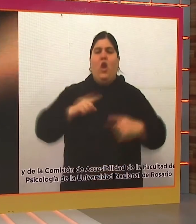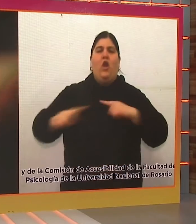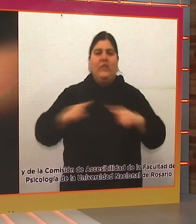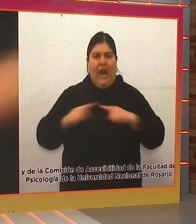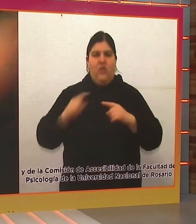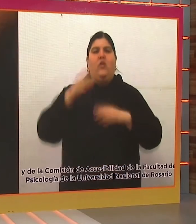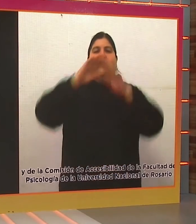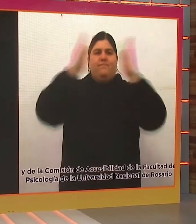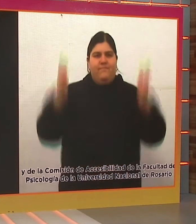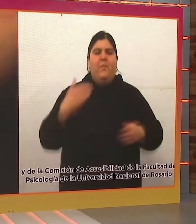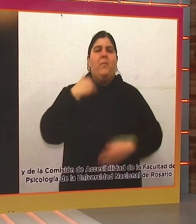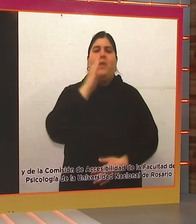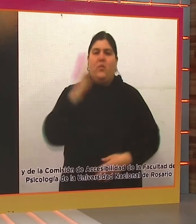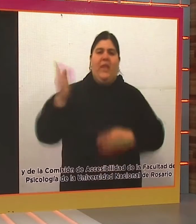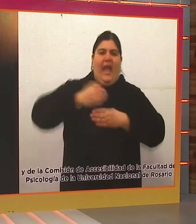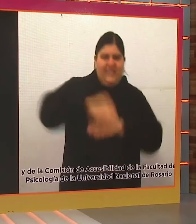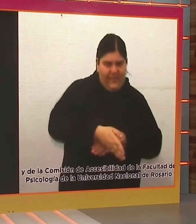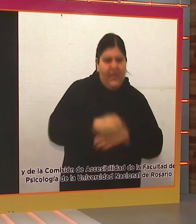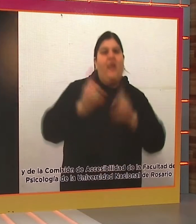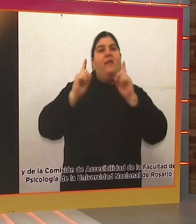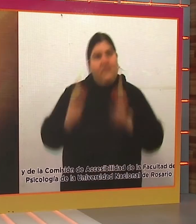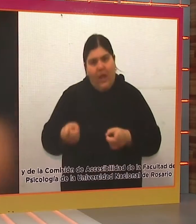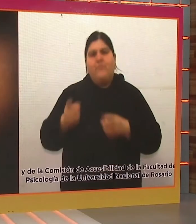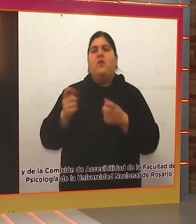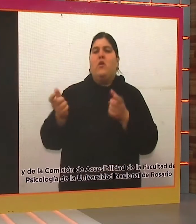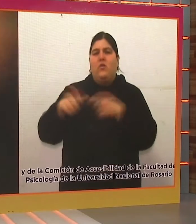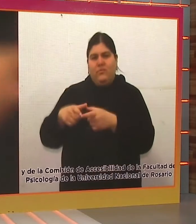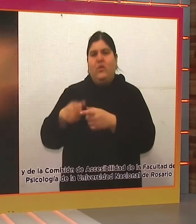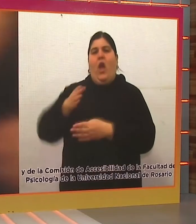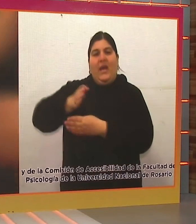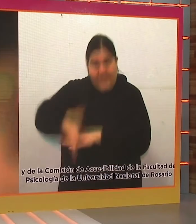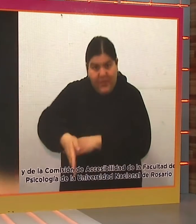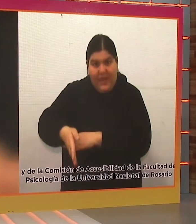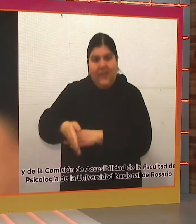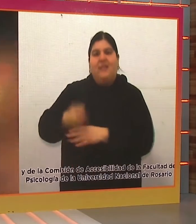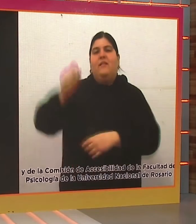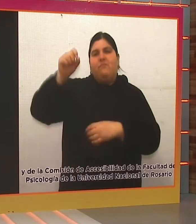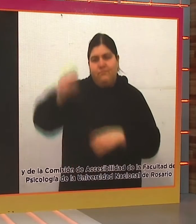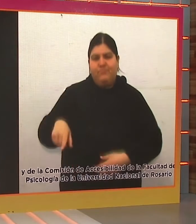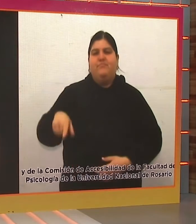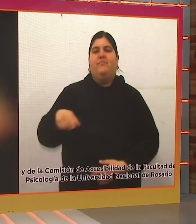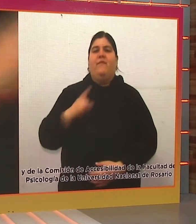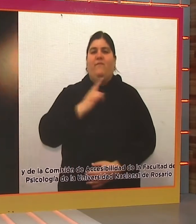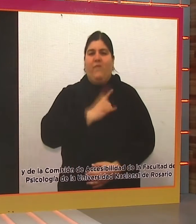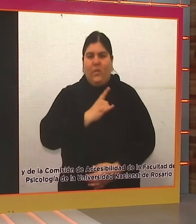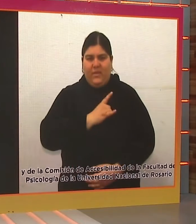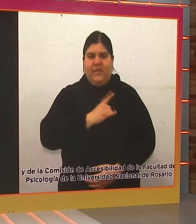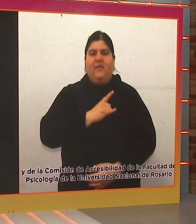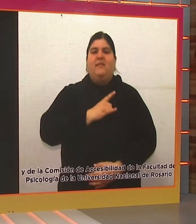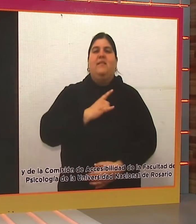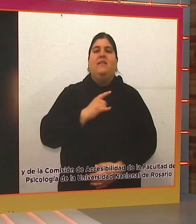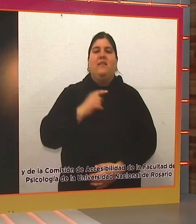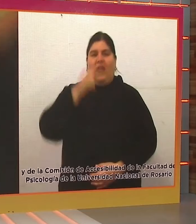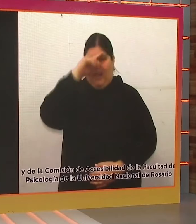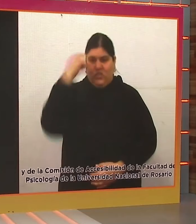estar en igualdad de condiciones, y porque es un derecho, la información es un derecho a acceder a la comunicación, así que bueno, ese fue uno de